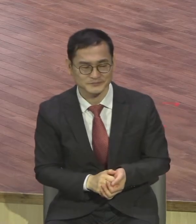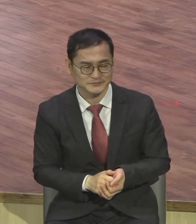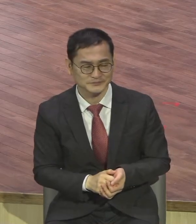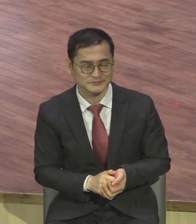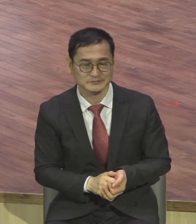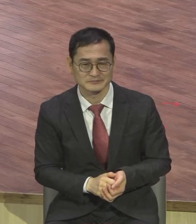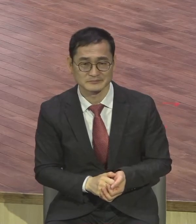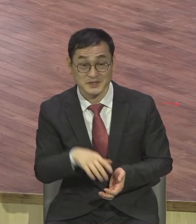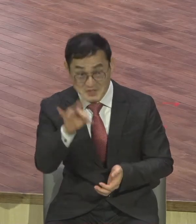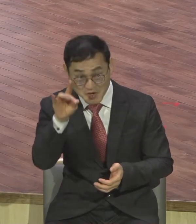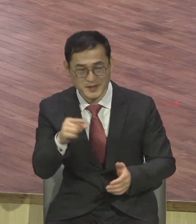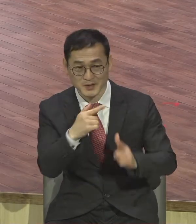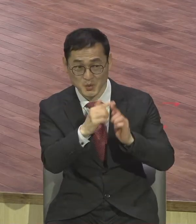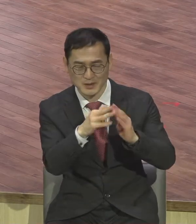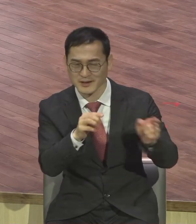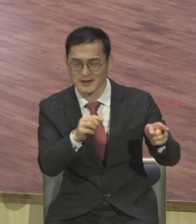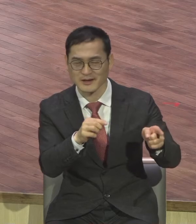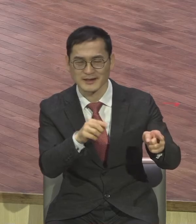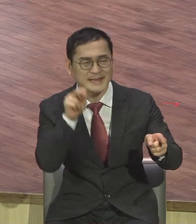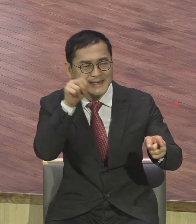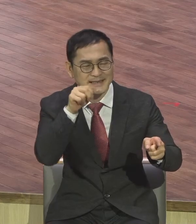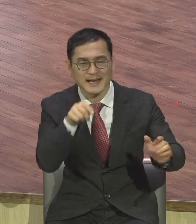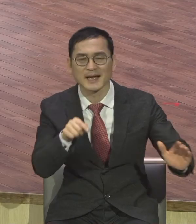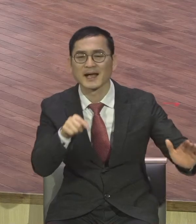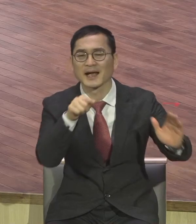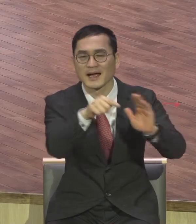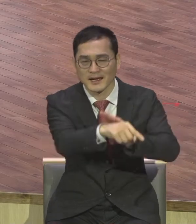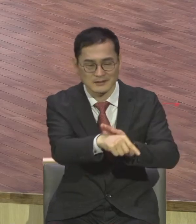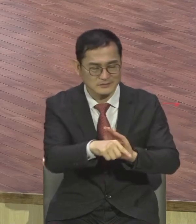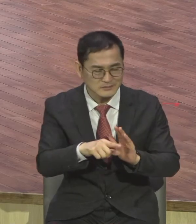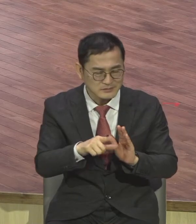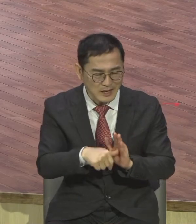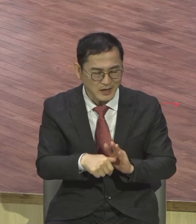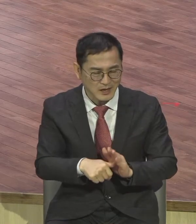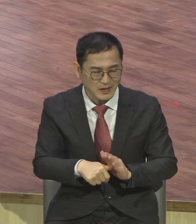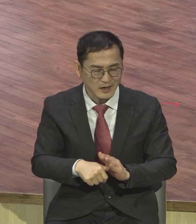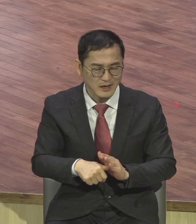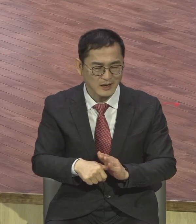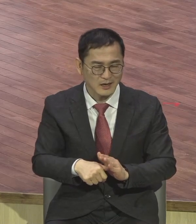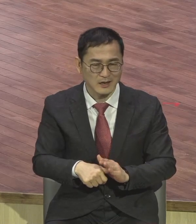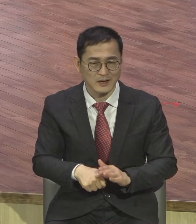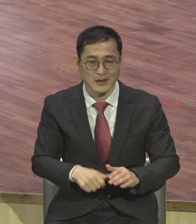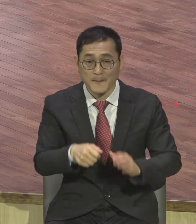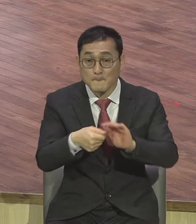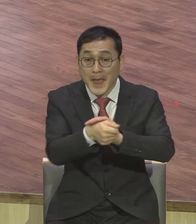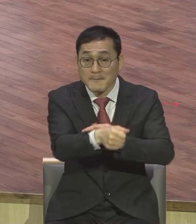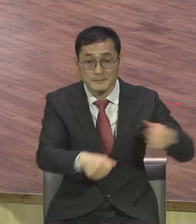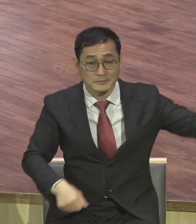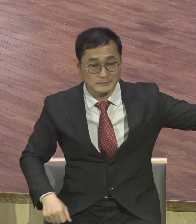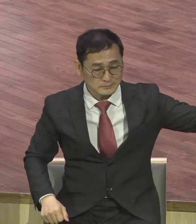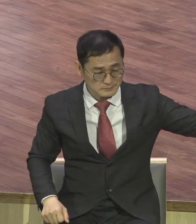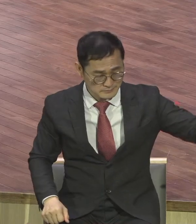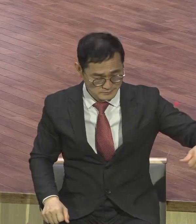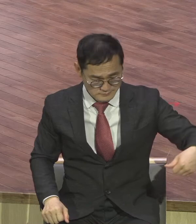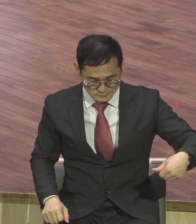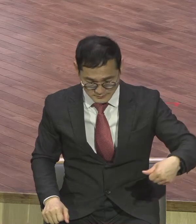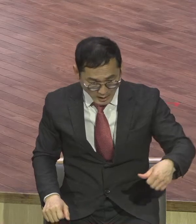아니 뱀이 쑥 돌았다가 쑥 나가는데 기절 초풍 하겠더래요